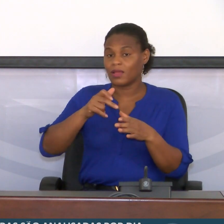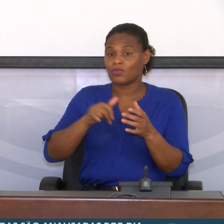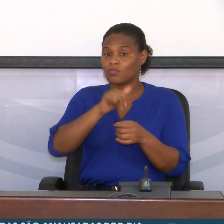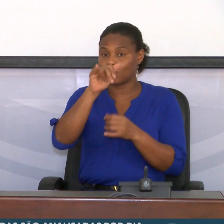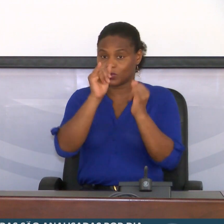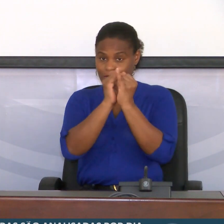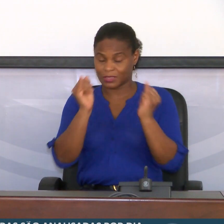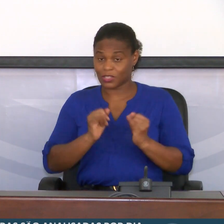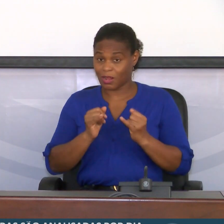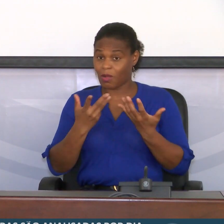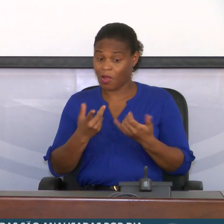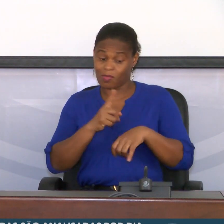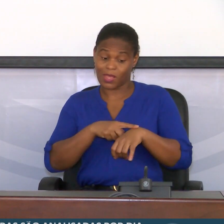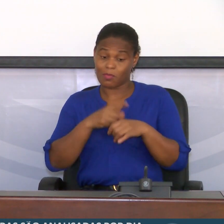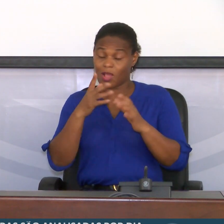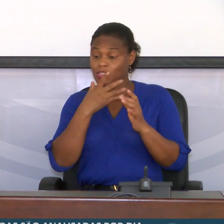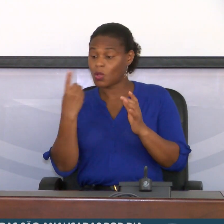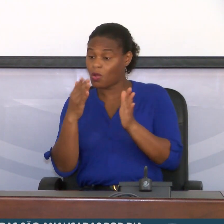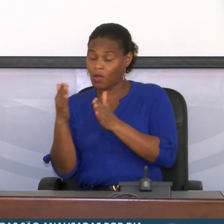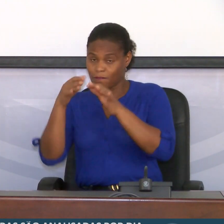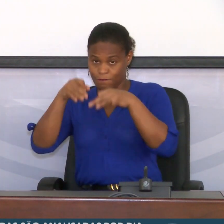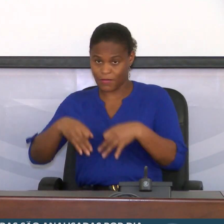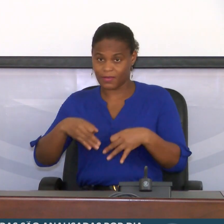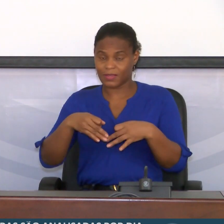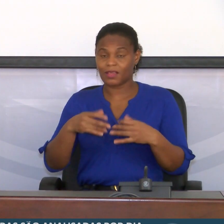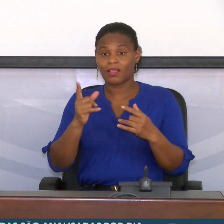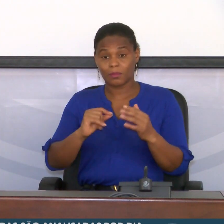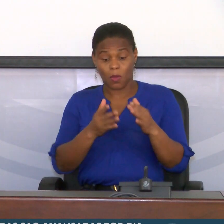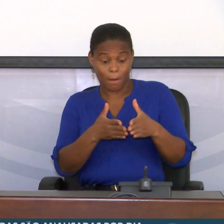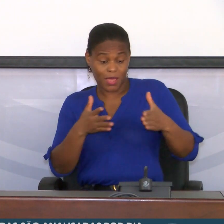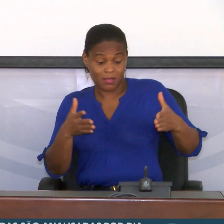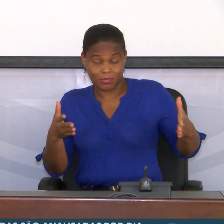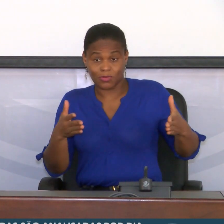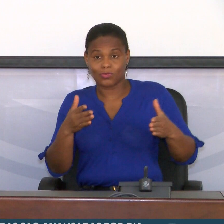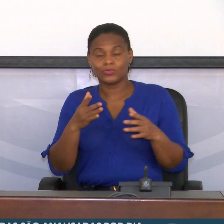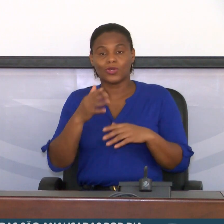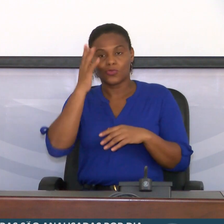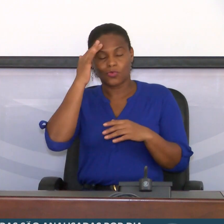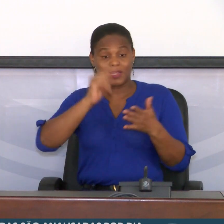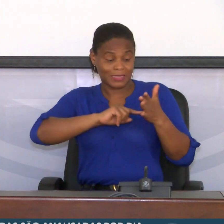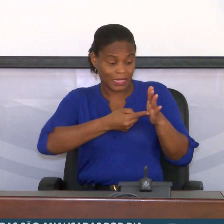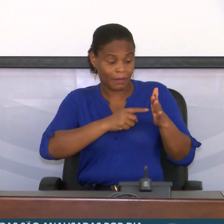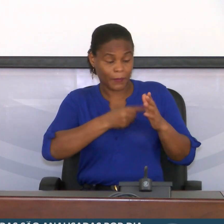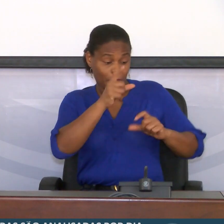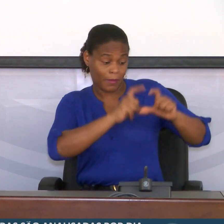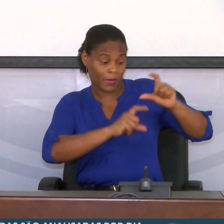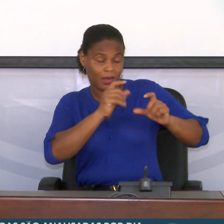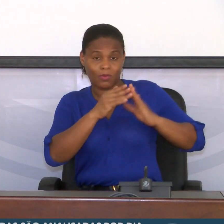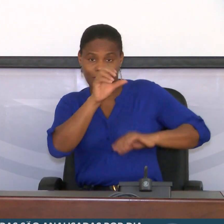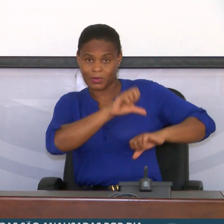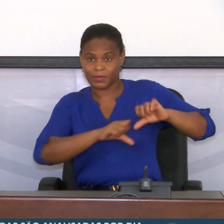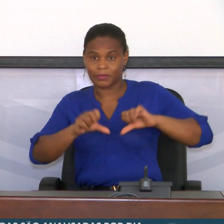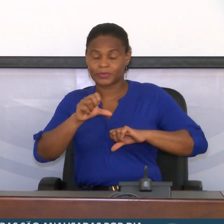voos internacionais e que aumentaram grandemente o fluxo de exames de amostras no laboratório